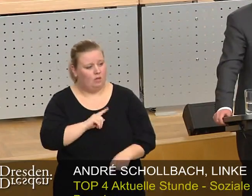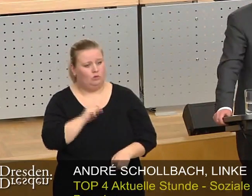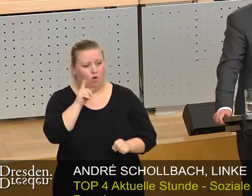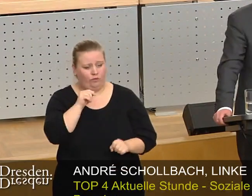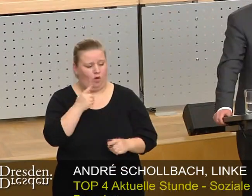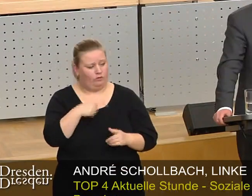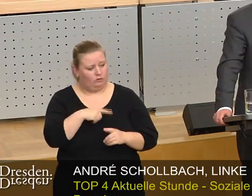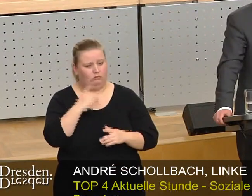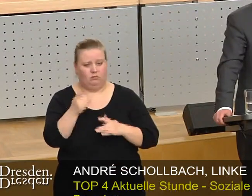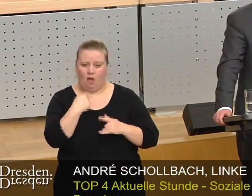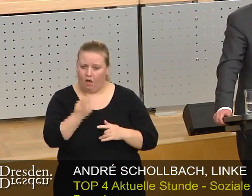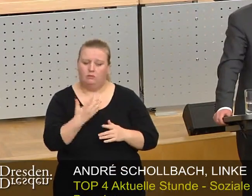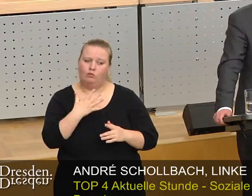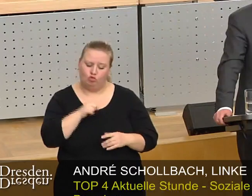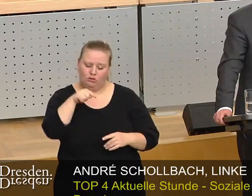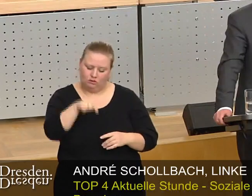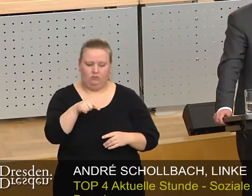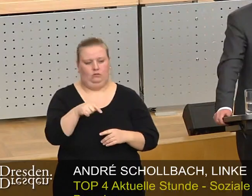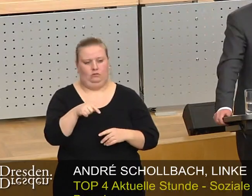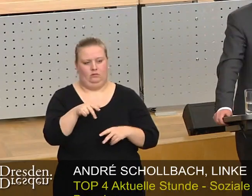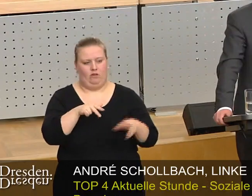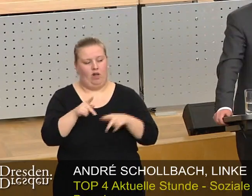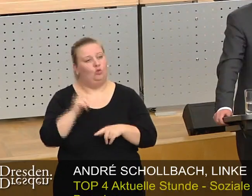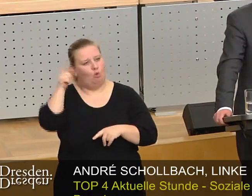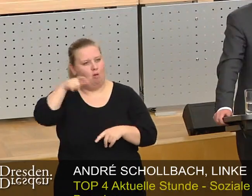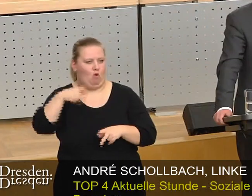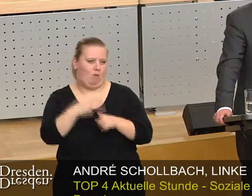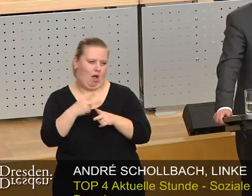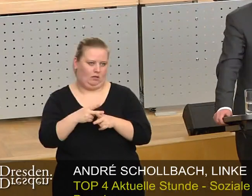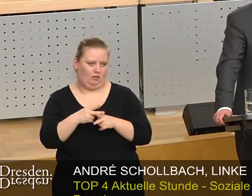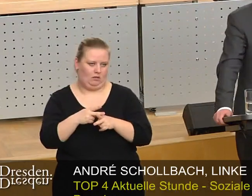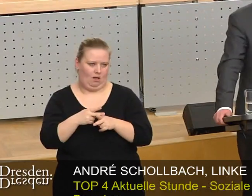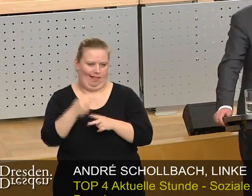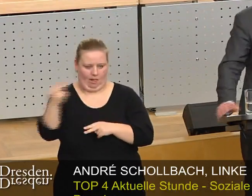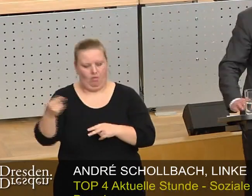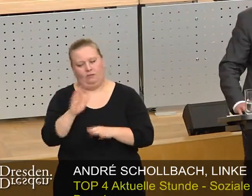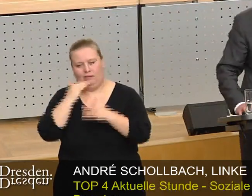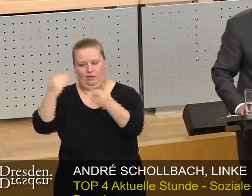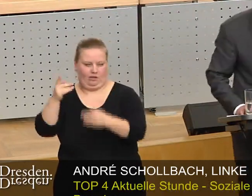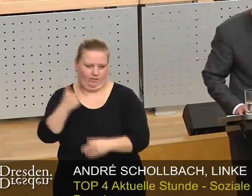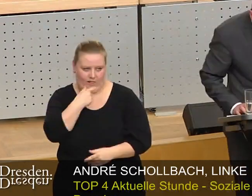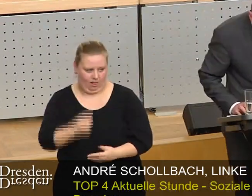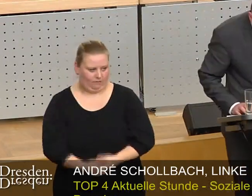kritisiert. An dieser Stelle möchte ich für diese Arbeit Herrn Oberbürgermeister Hilbert meinen Dank aussprechen.